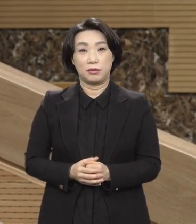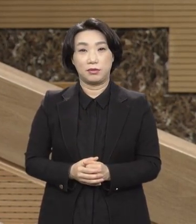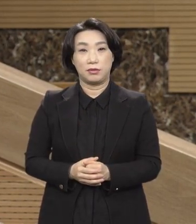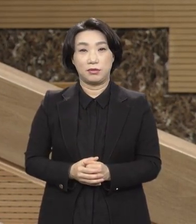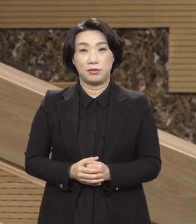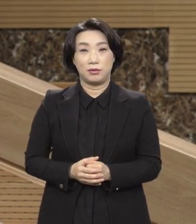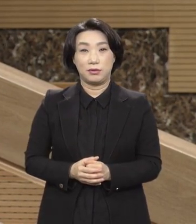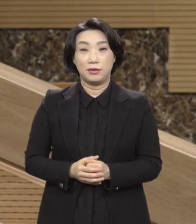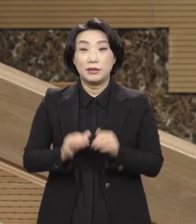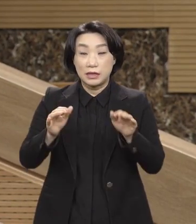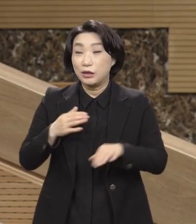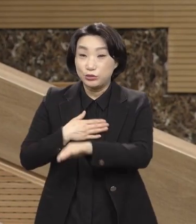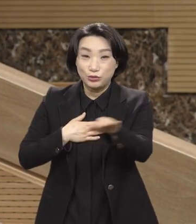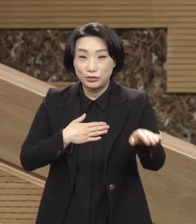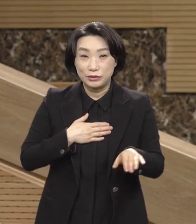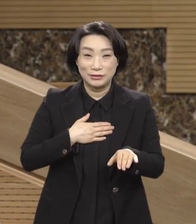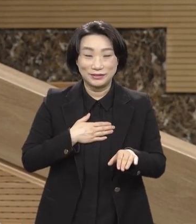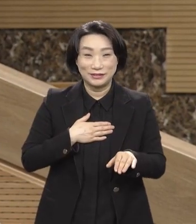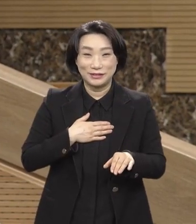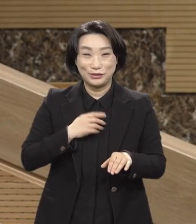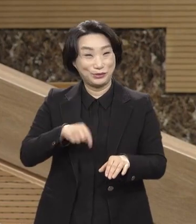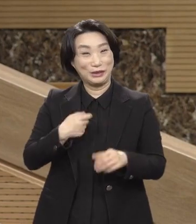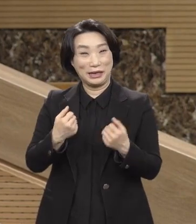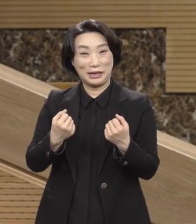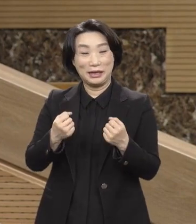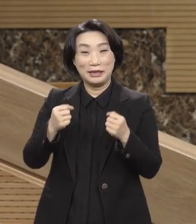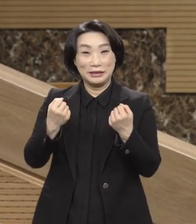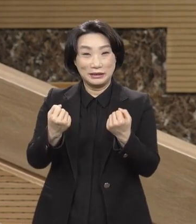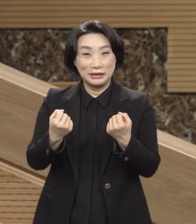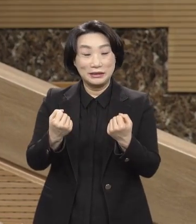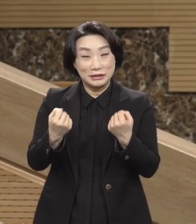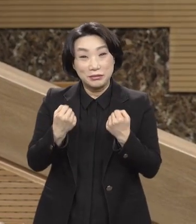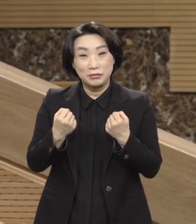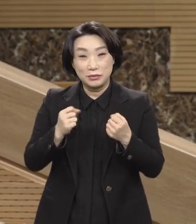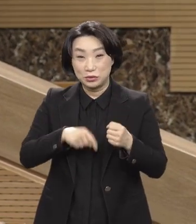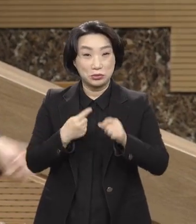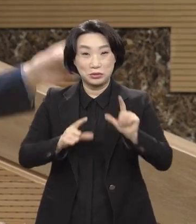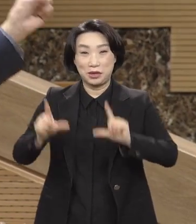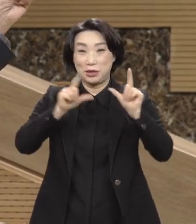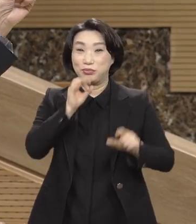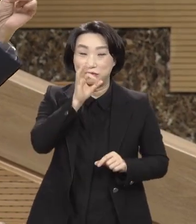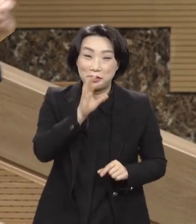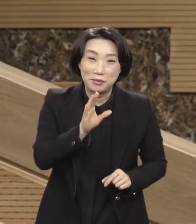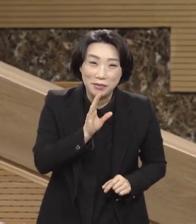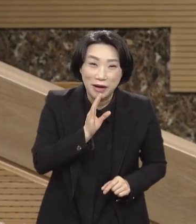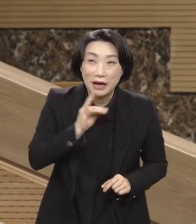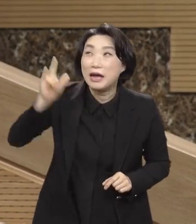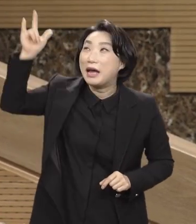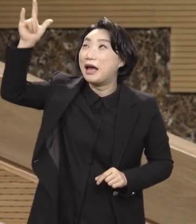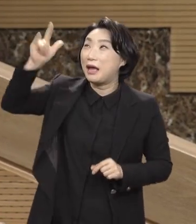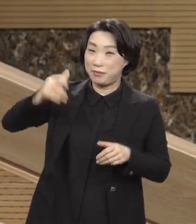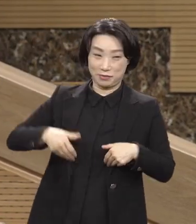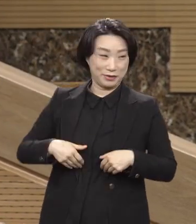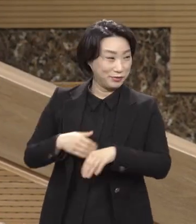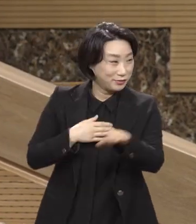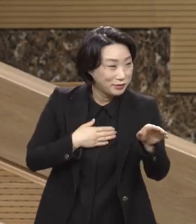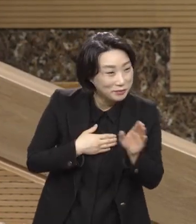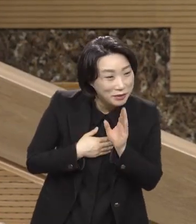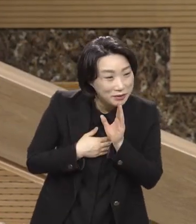우리는 스스로 살 수 없잖아. 태양 에너지를 받아야 되고 공기를